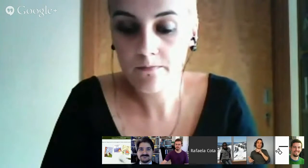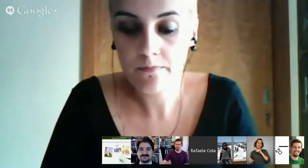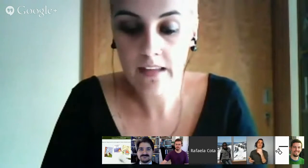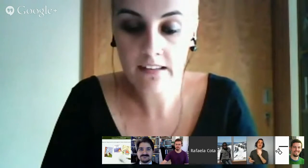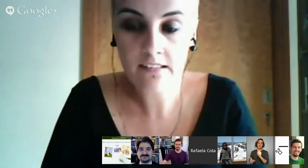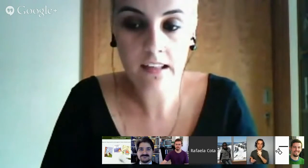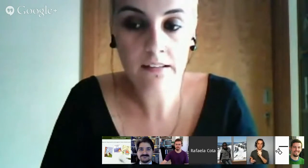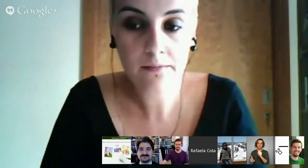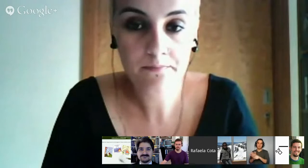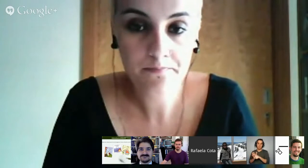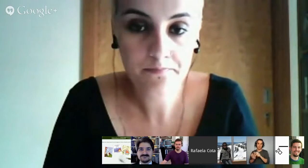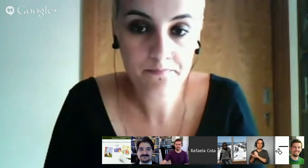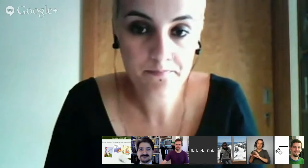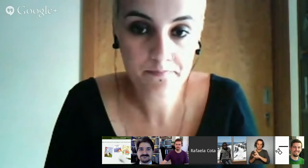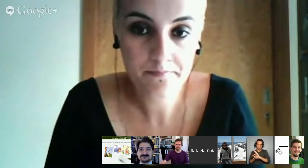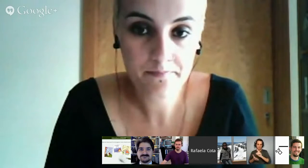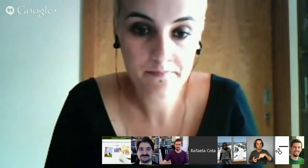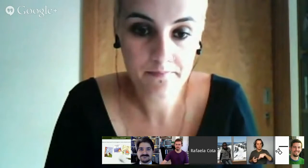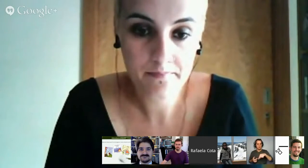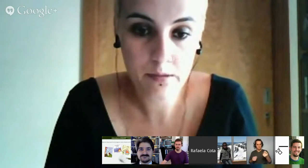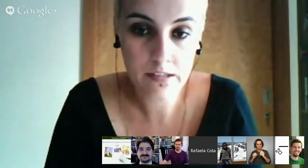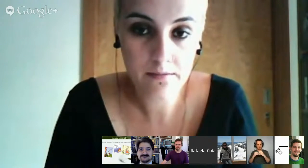Next slide. Please.